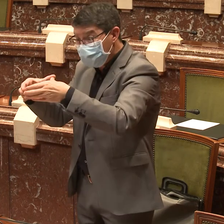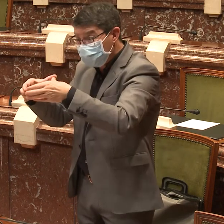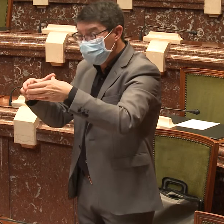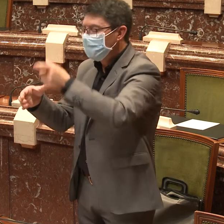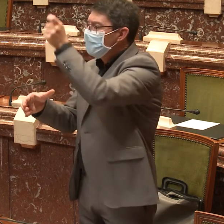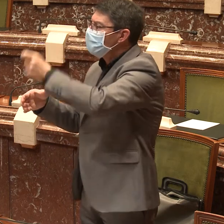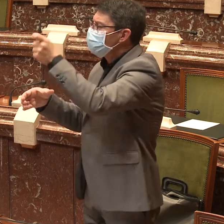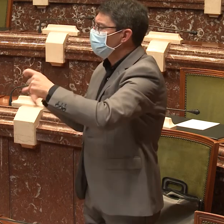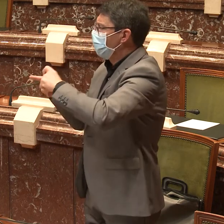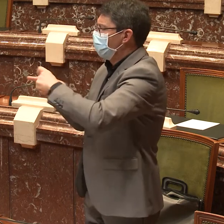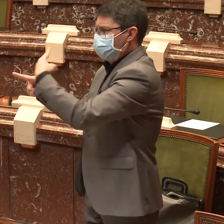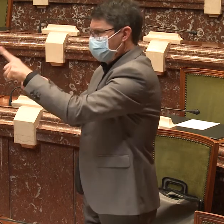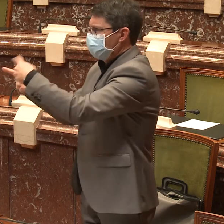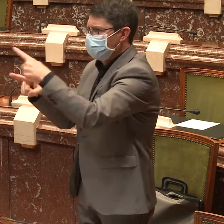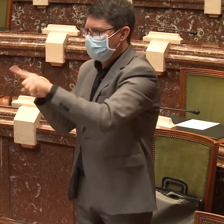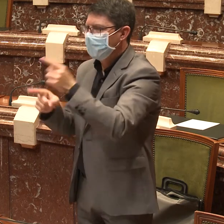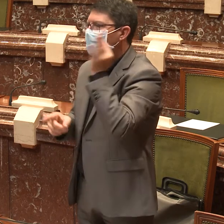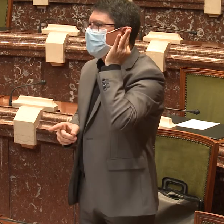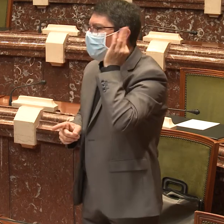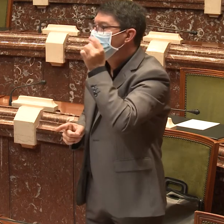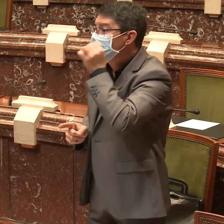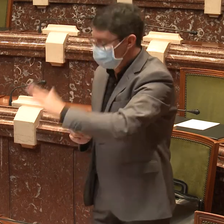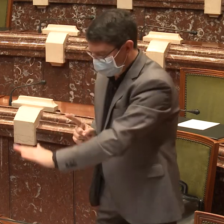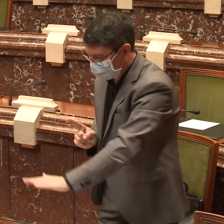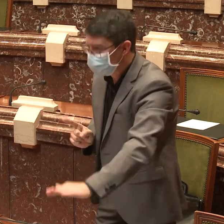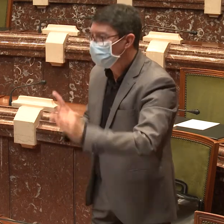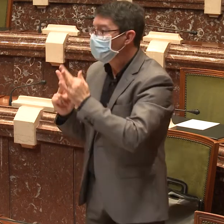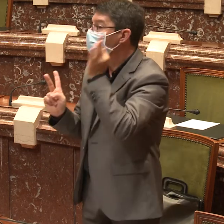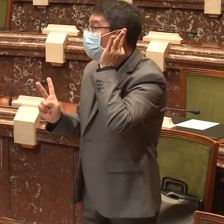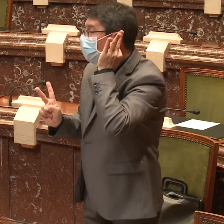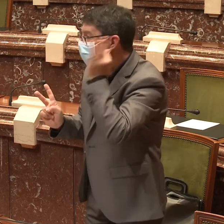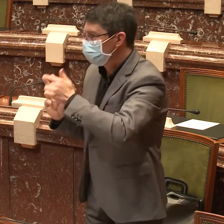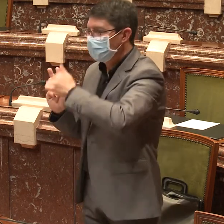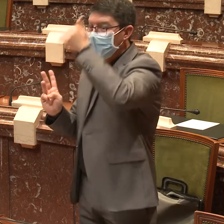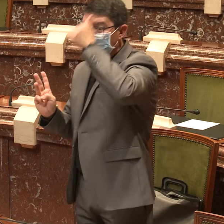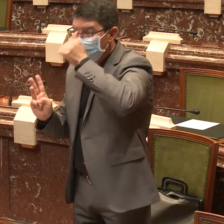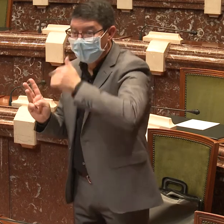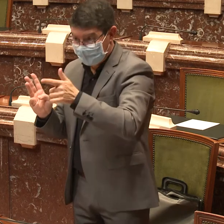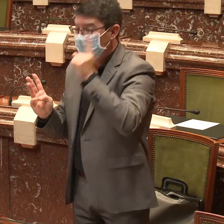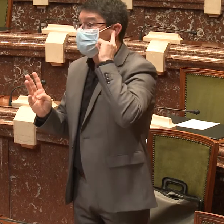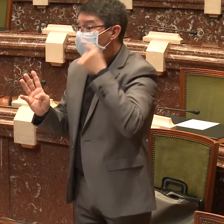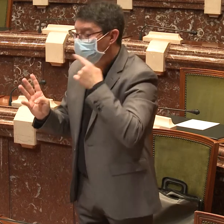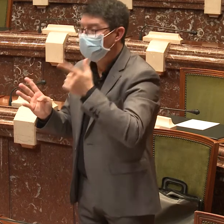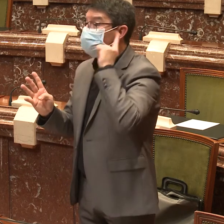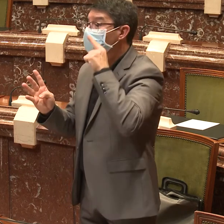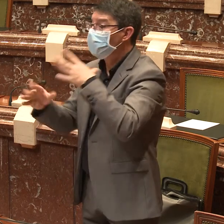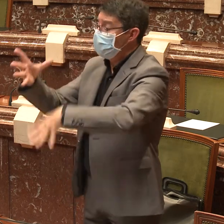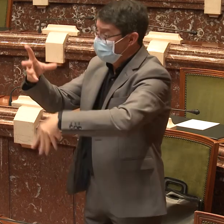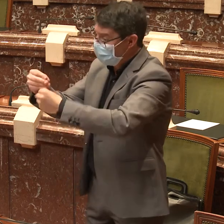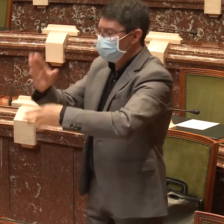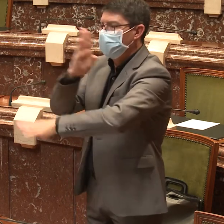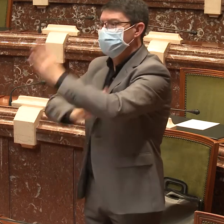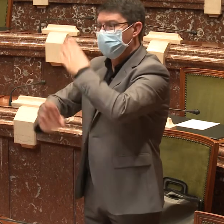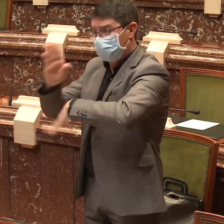Al igual que en el resto de población, entre las personas sordas encontramos niñas y niños, jóvenes, mayores, personas